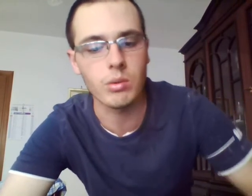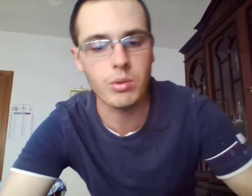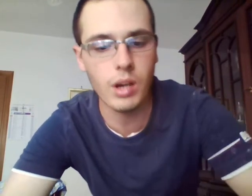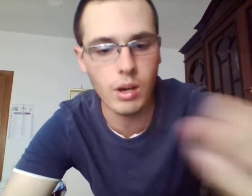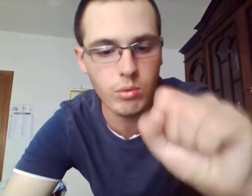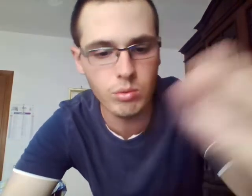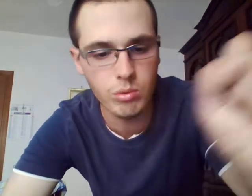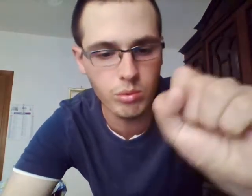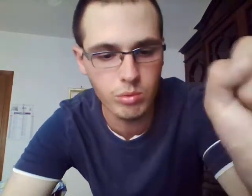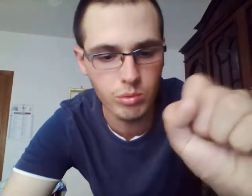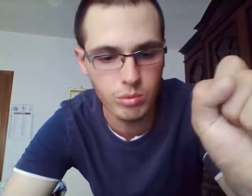ciao!